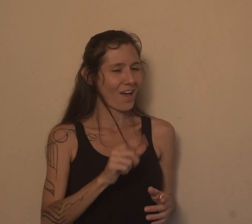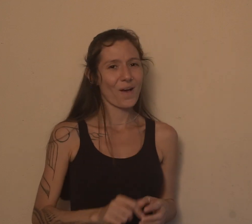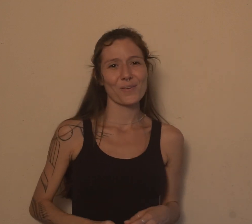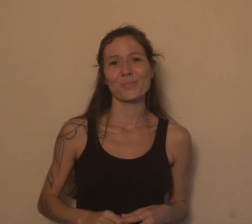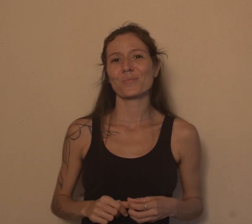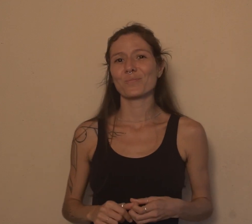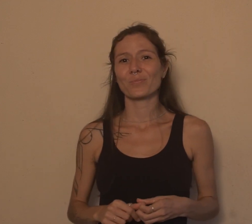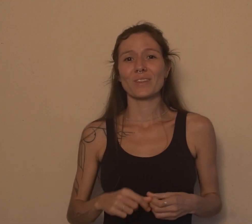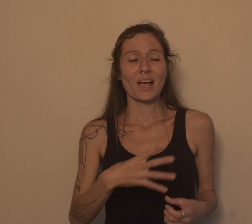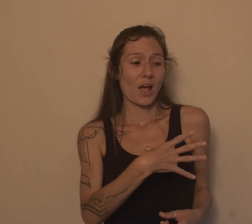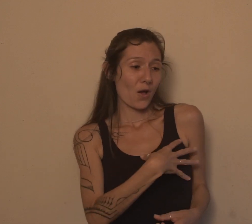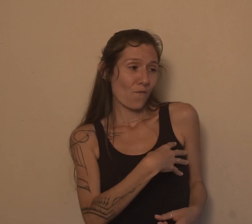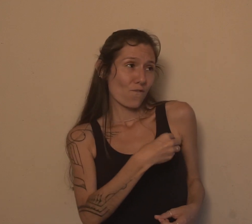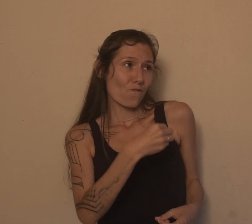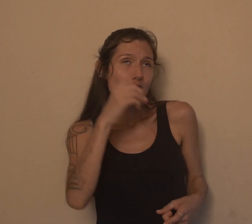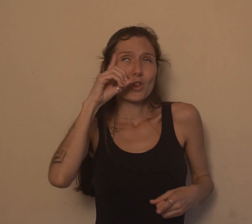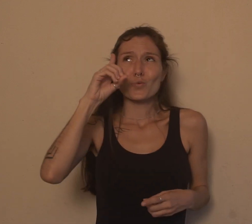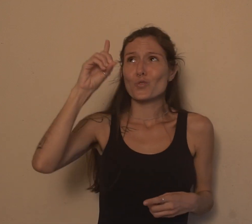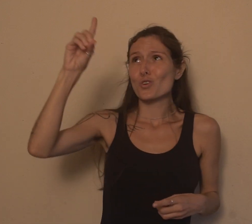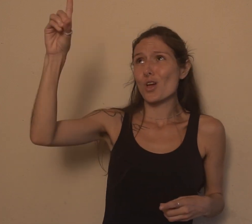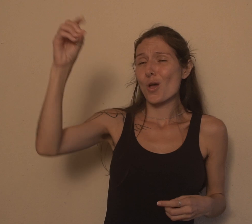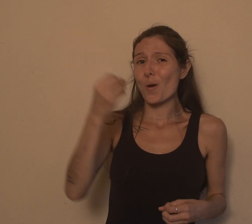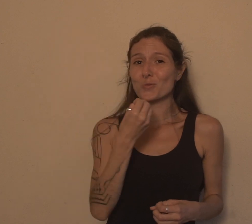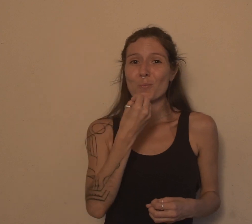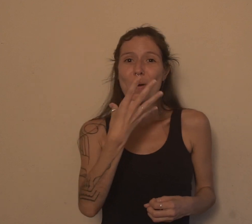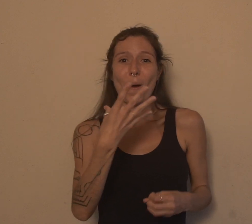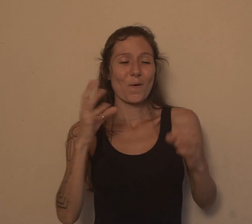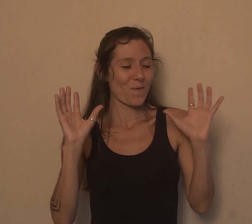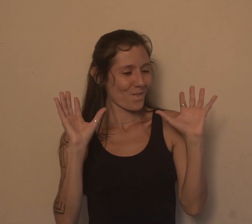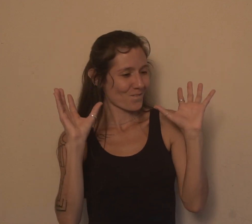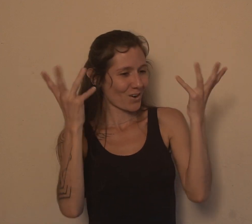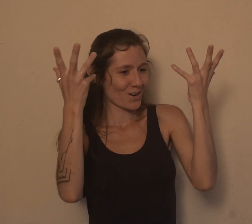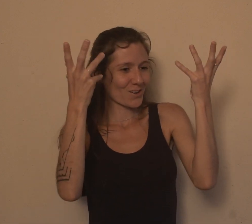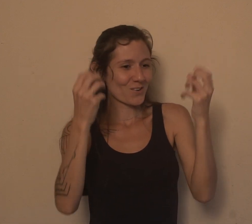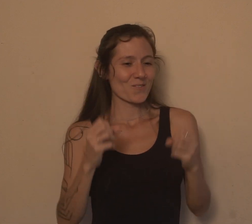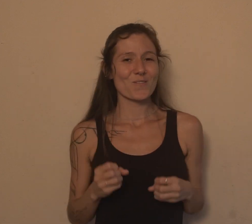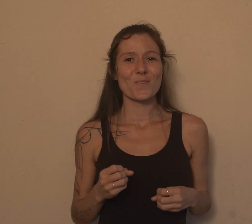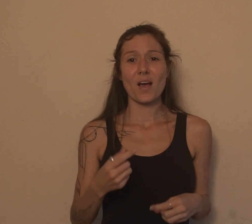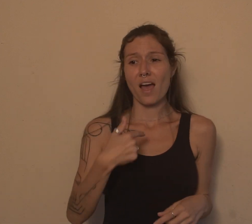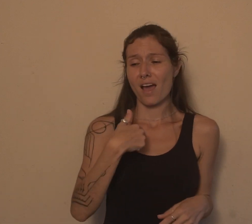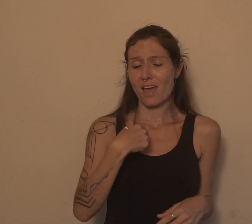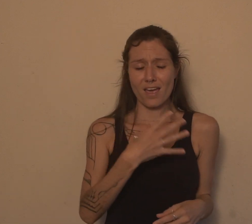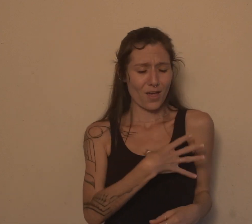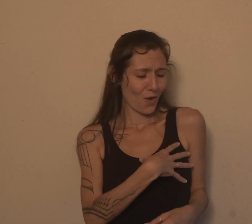esquece de mim, não Sou um filho de Deus Não sou um bom folião